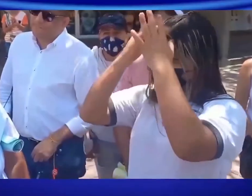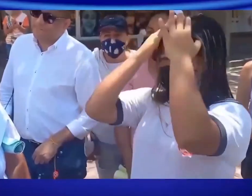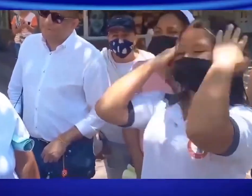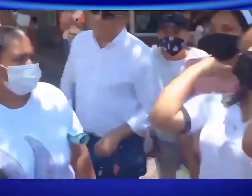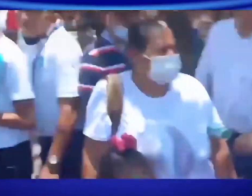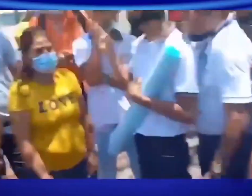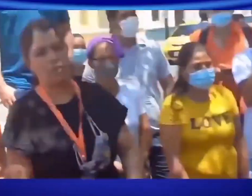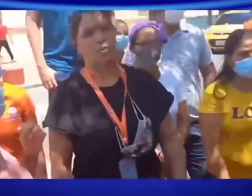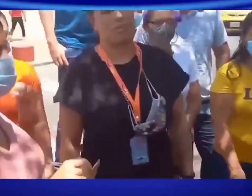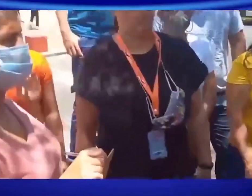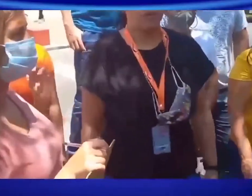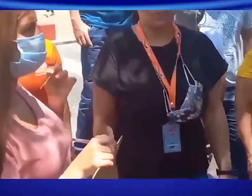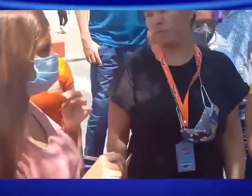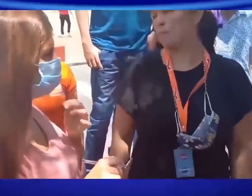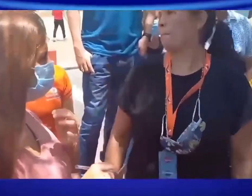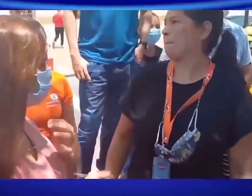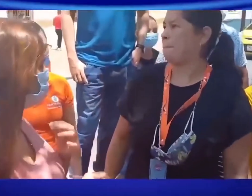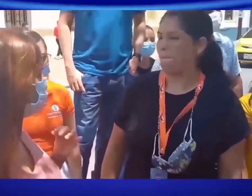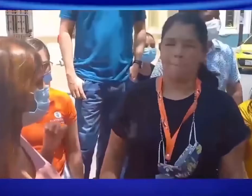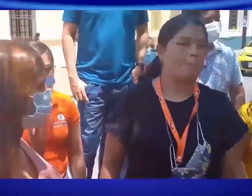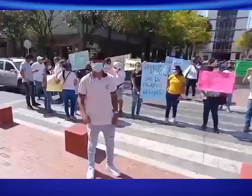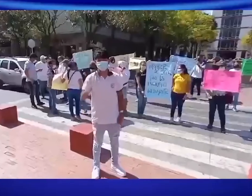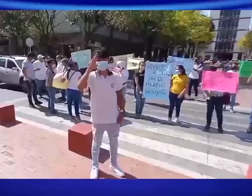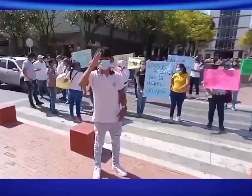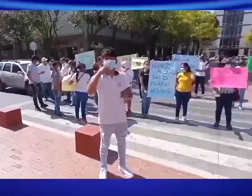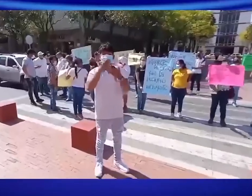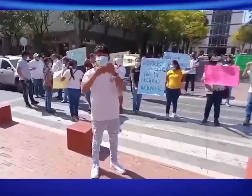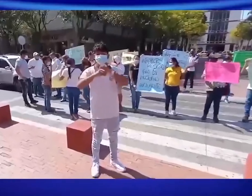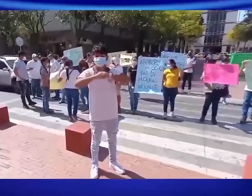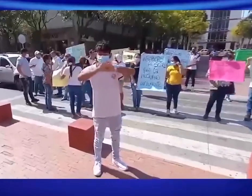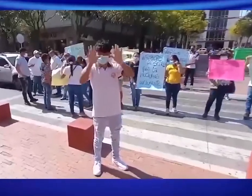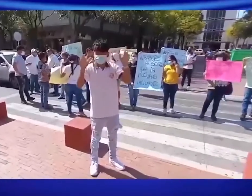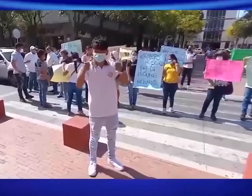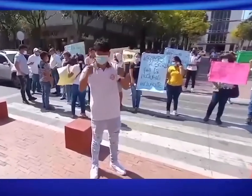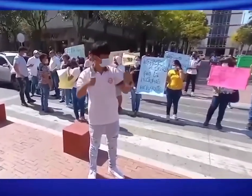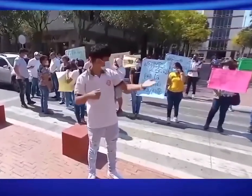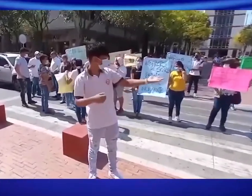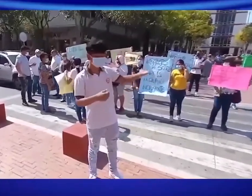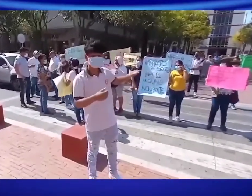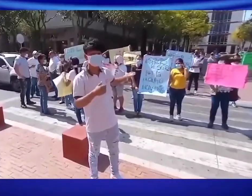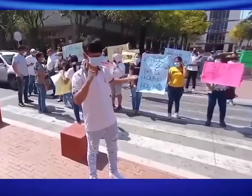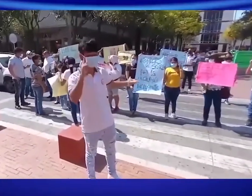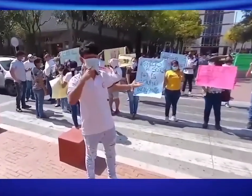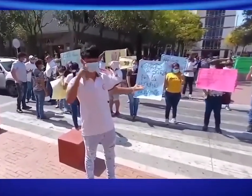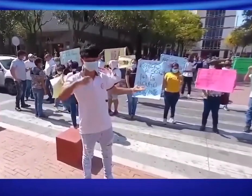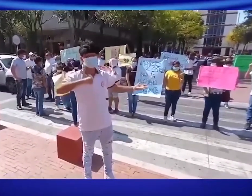Hola, muy buenos días. Nosotros somos estudiantes sordos y estamos hoy acá en este plantón exigiéndole a la alcaldía que cumpla